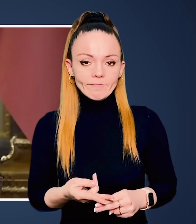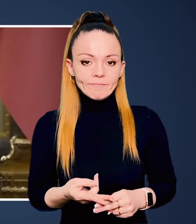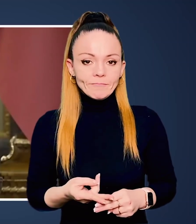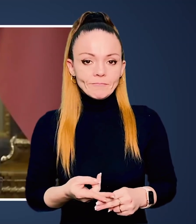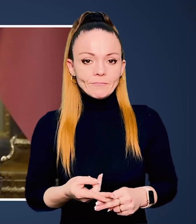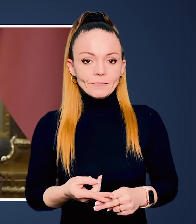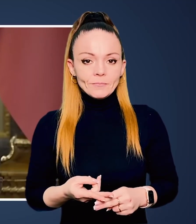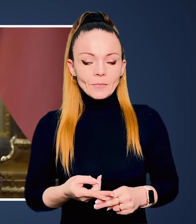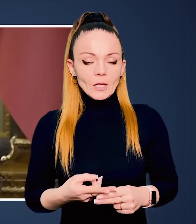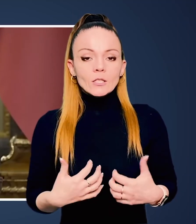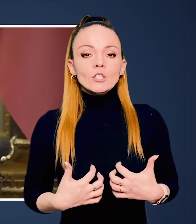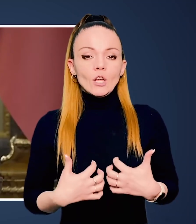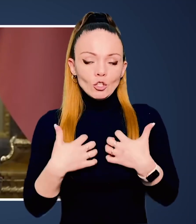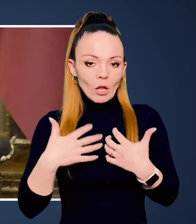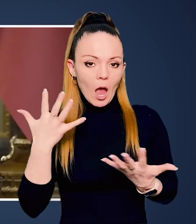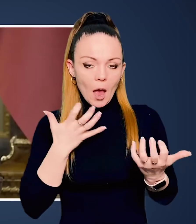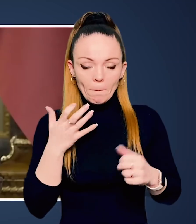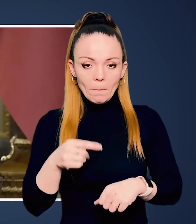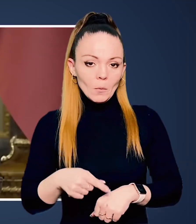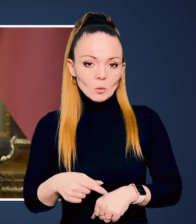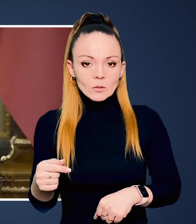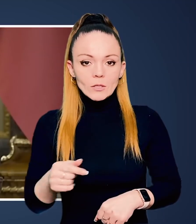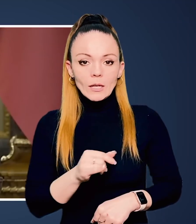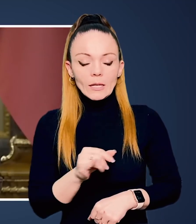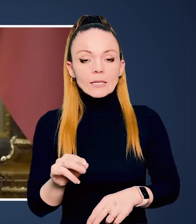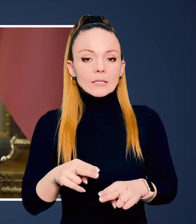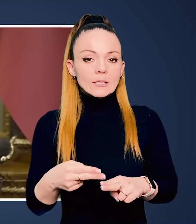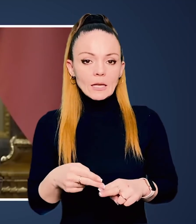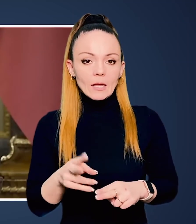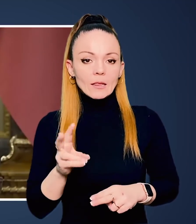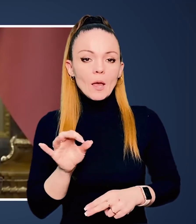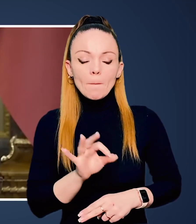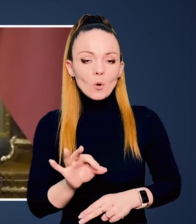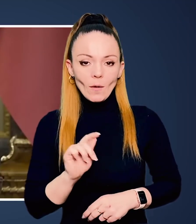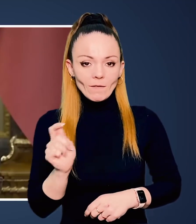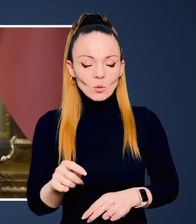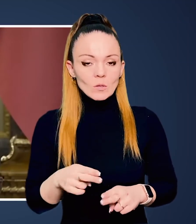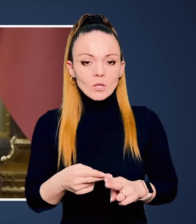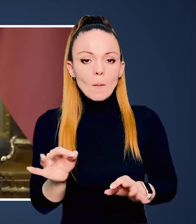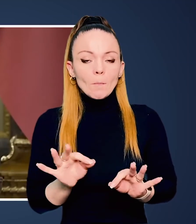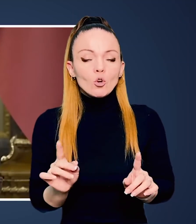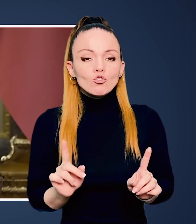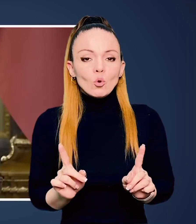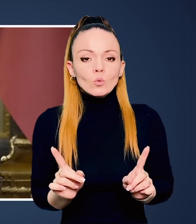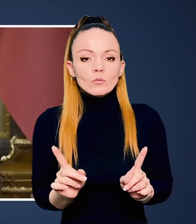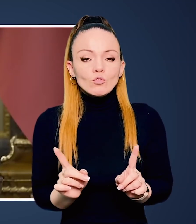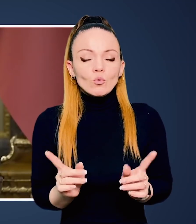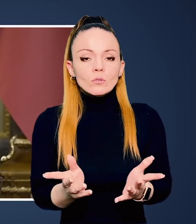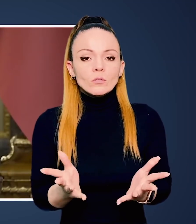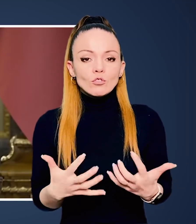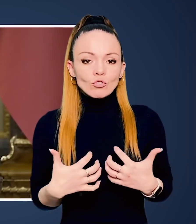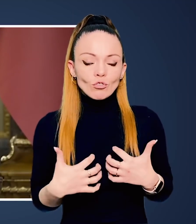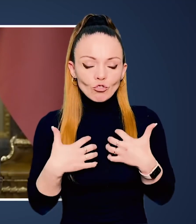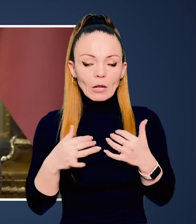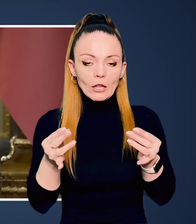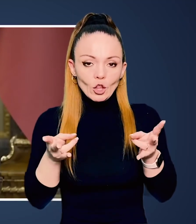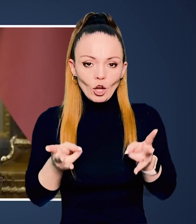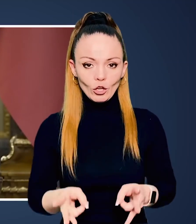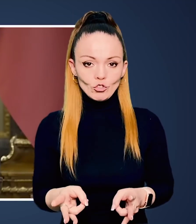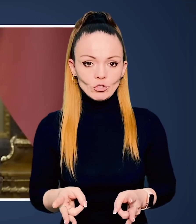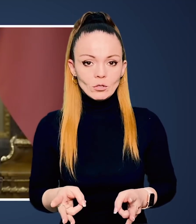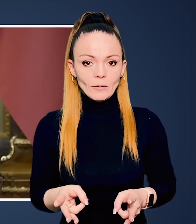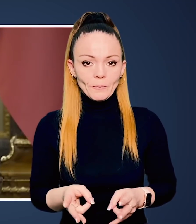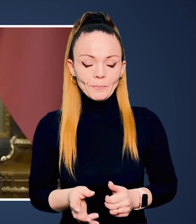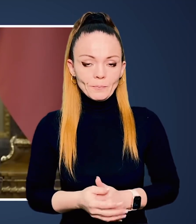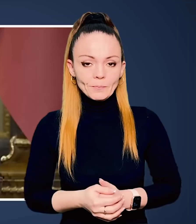страшні емоції. І це не про війну, це про щось страшне,